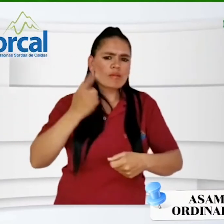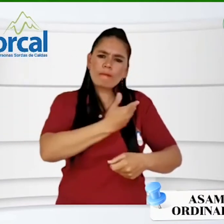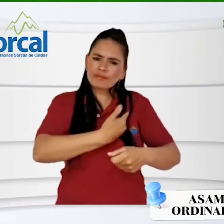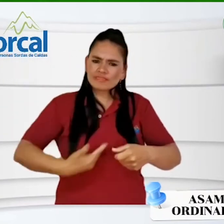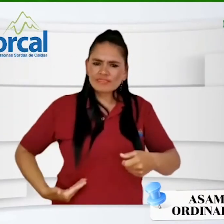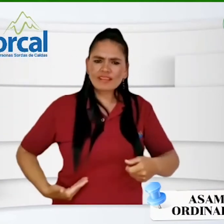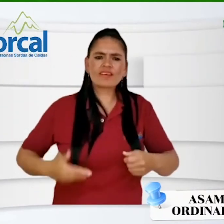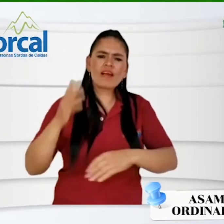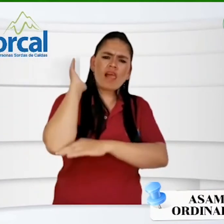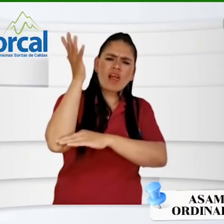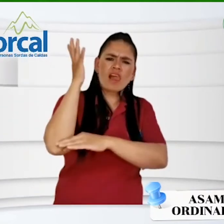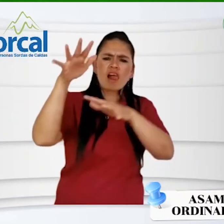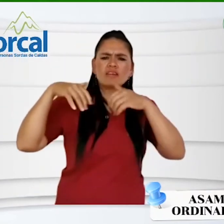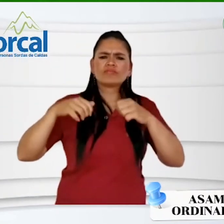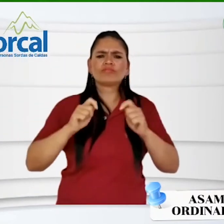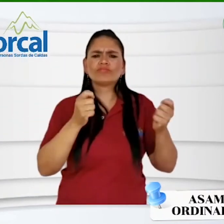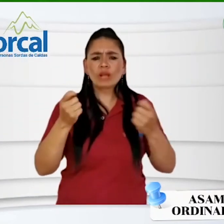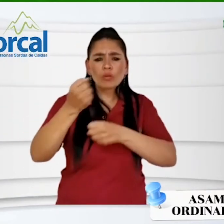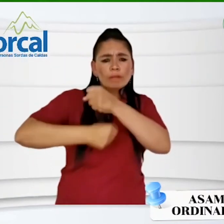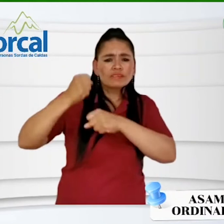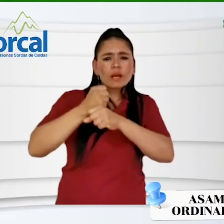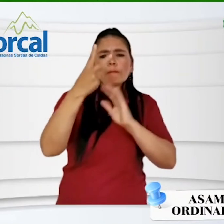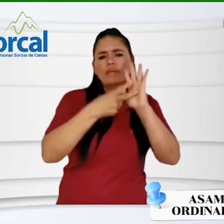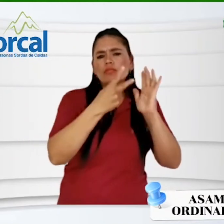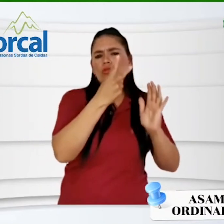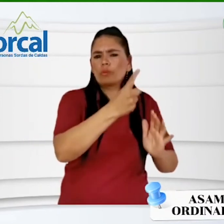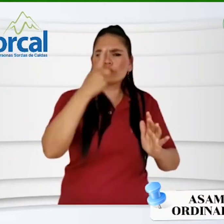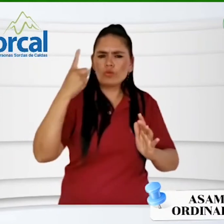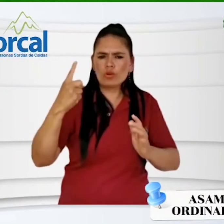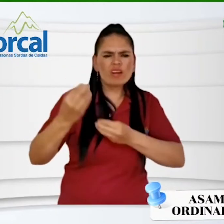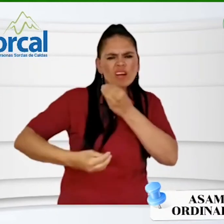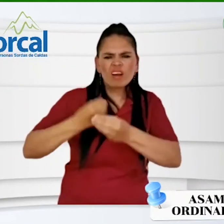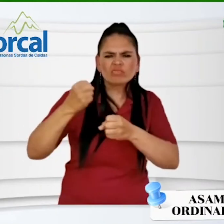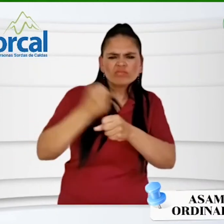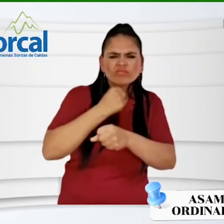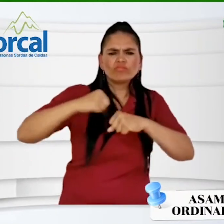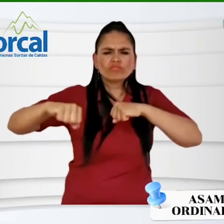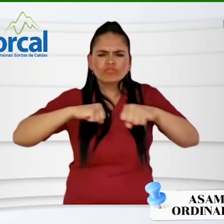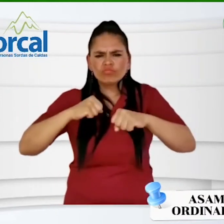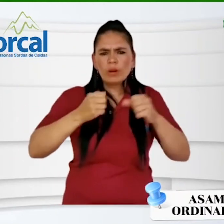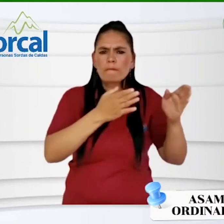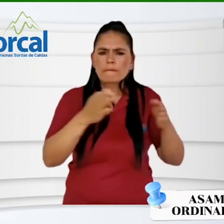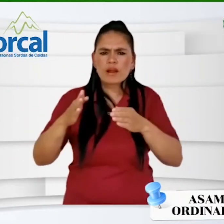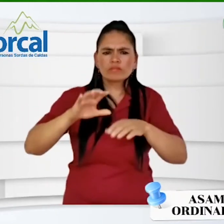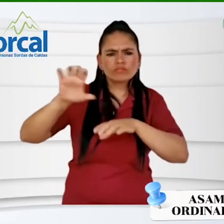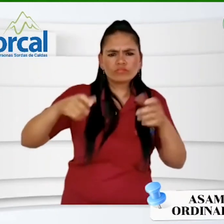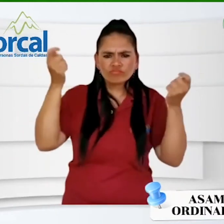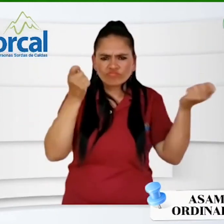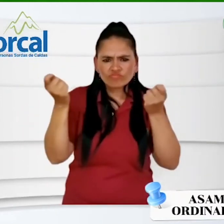2021 a cargo de la presidenta Paula Girando, en donde se habló de las acciones, el trabajo, las